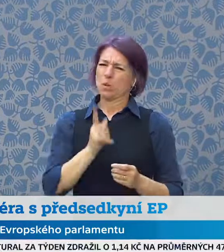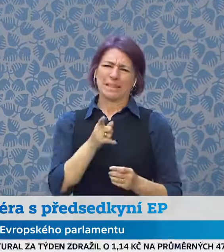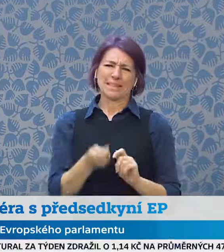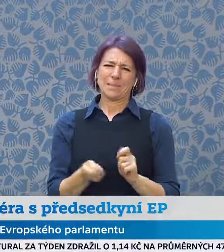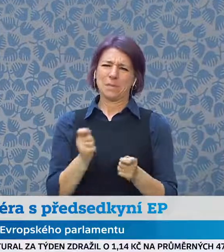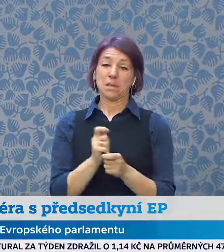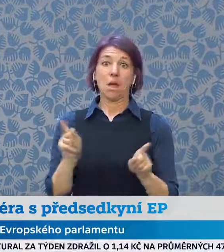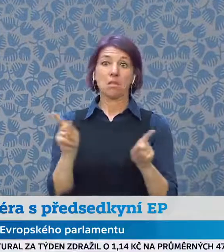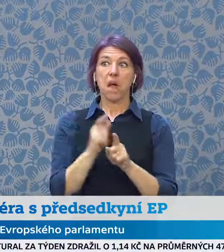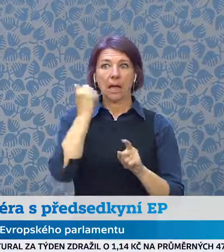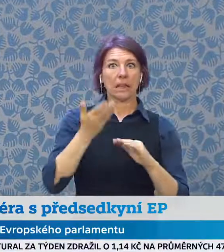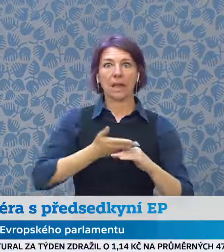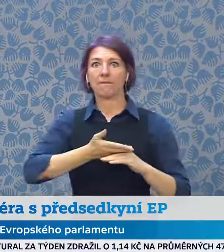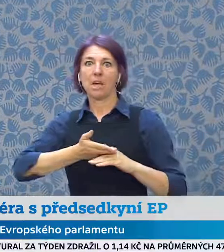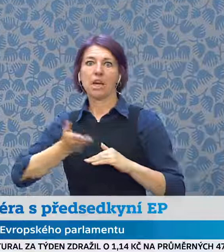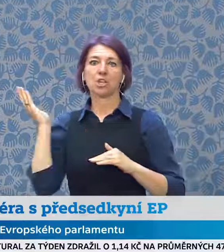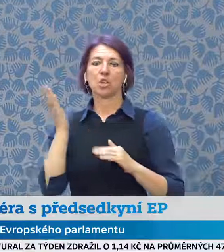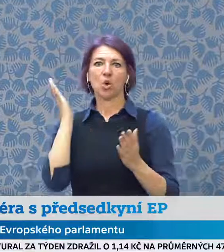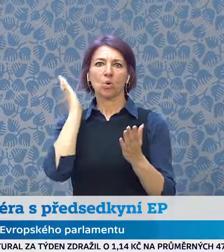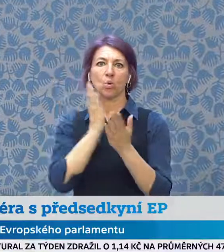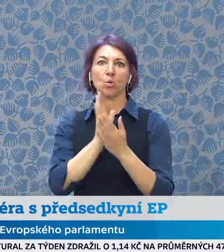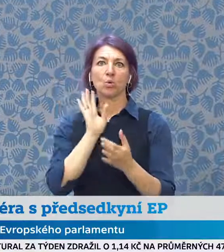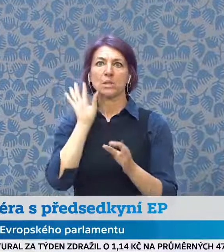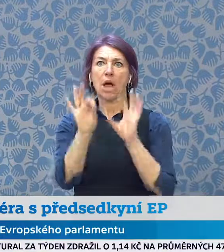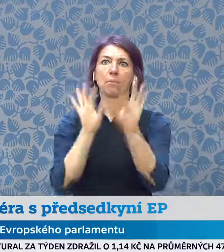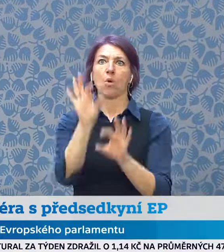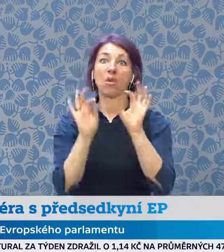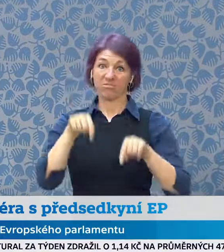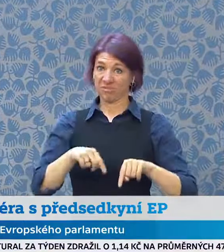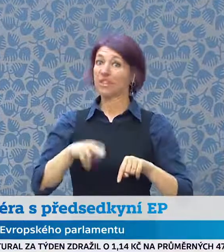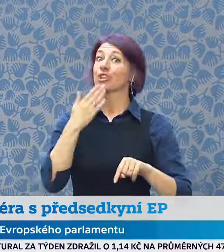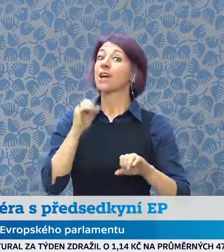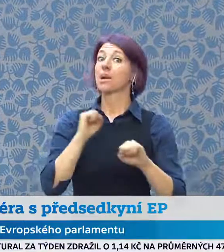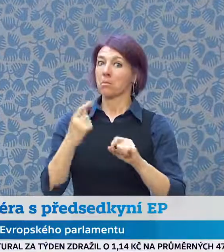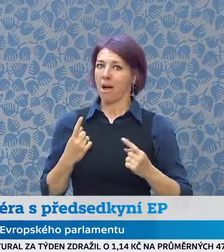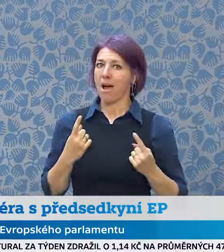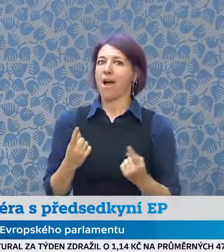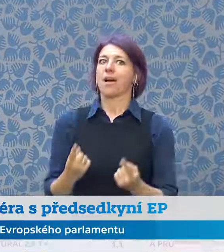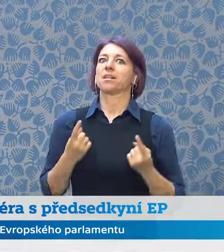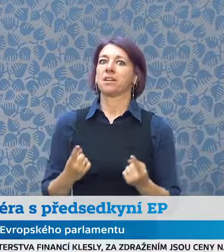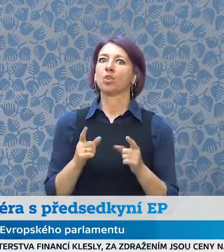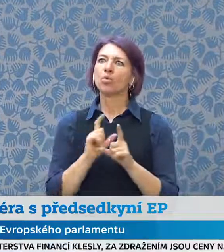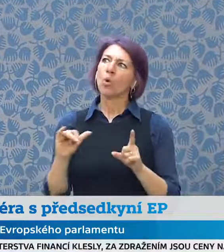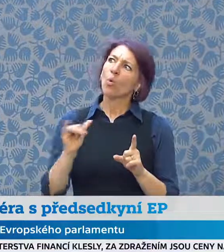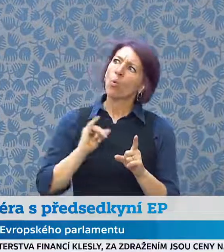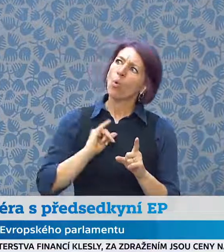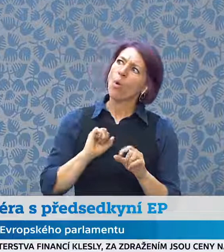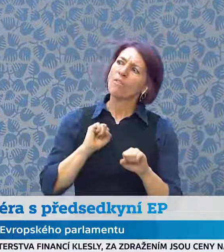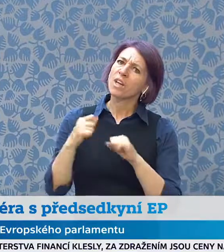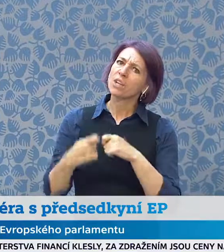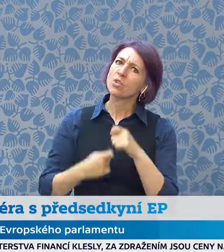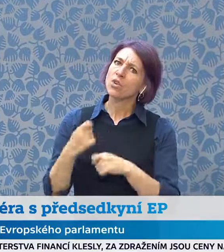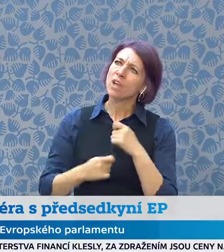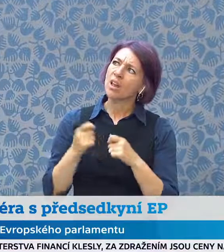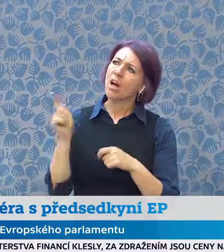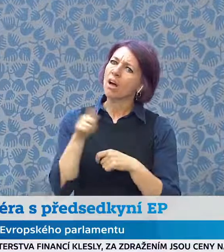zapojení veřejnosti, především v této zemi a v podstatě, kdy lidé sledují, co dělají vlády v reakci